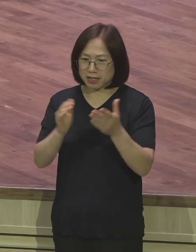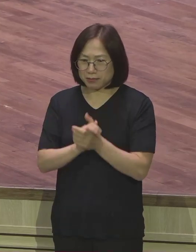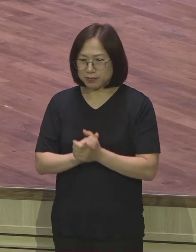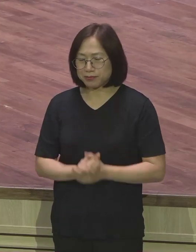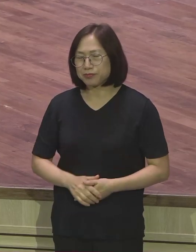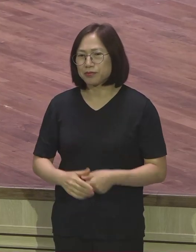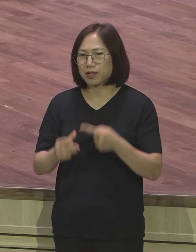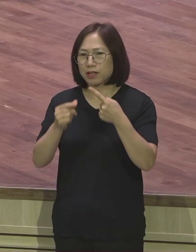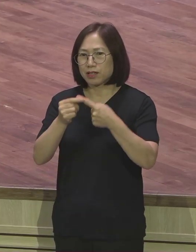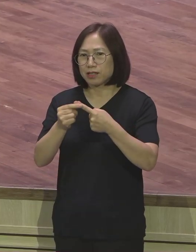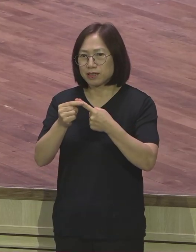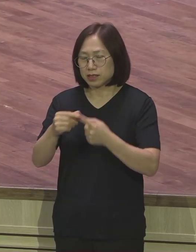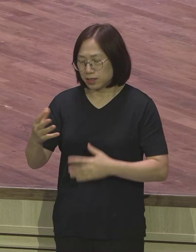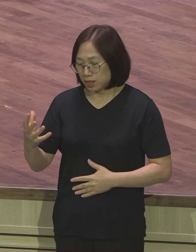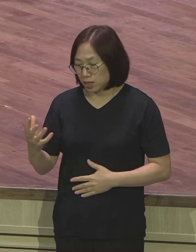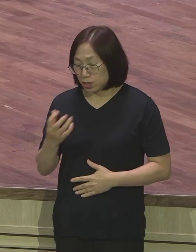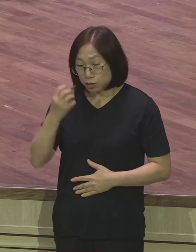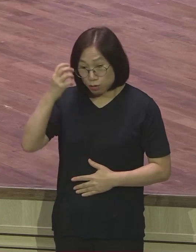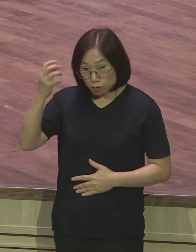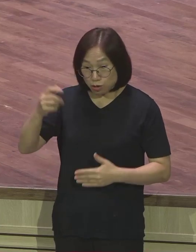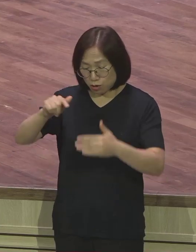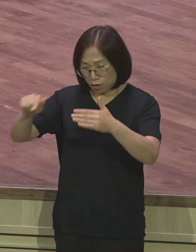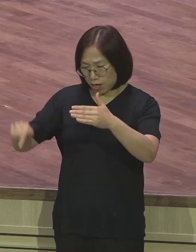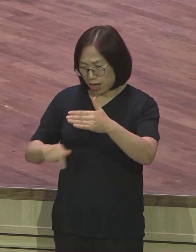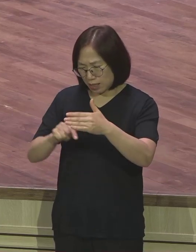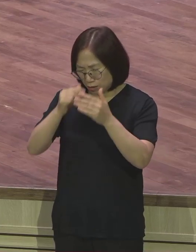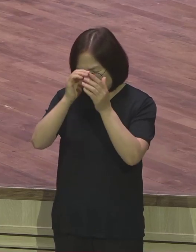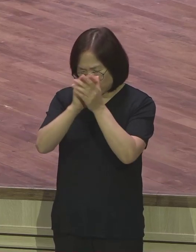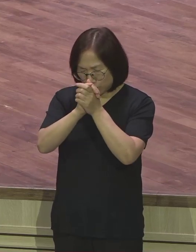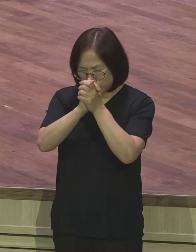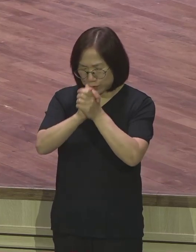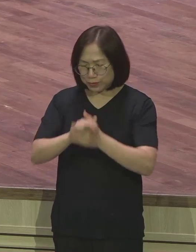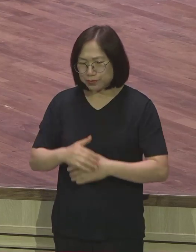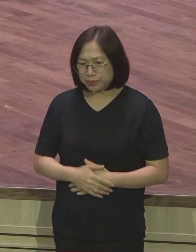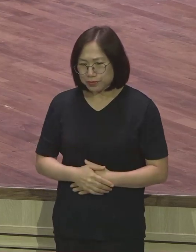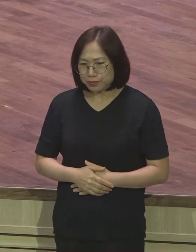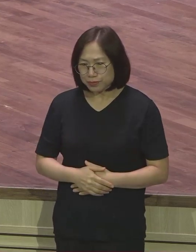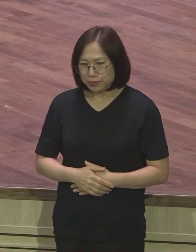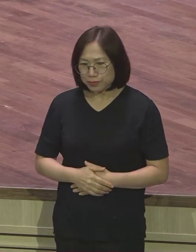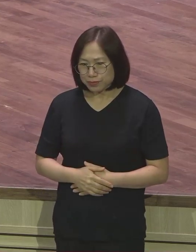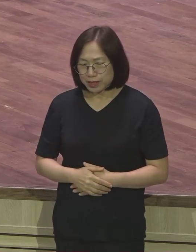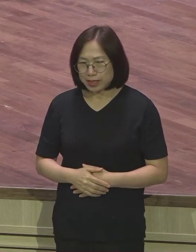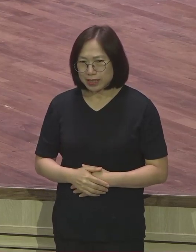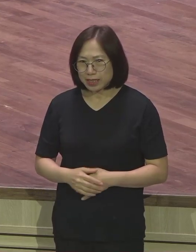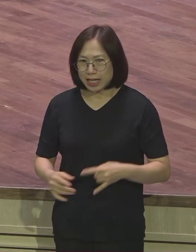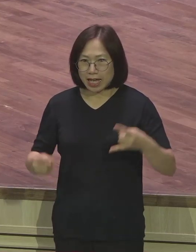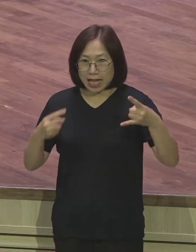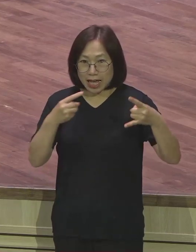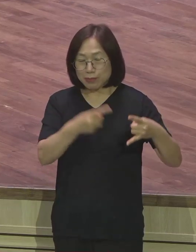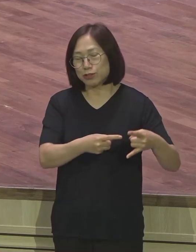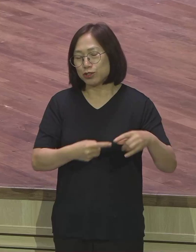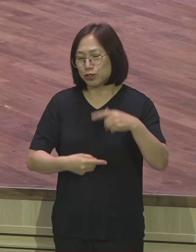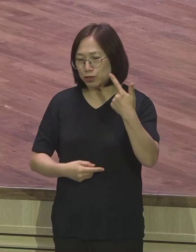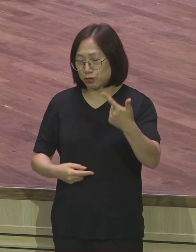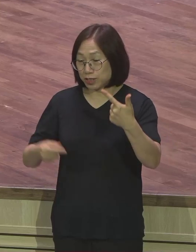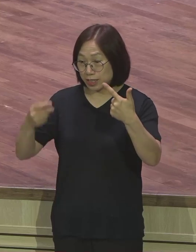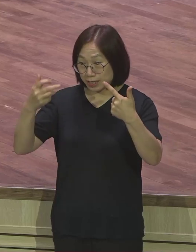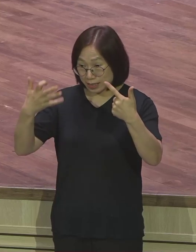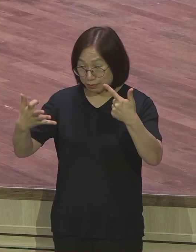번째는 성령 안에서 기도입니다. 오늘 읽었던 에베소서 6장 18절에 보면 모든 기도와 강구를 하되